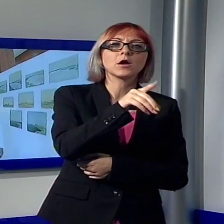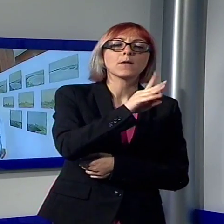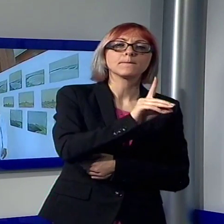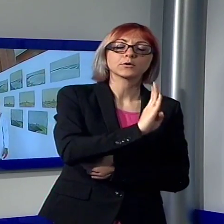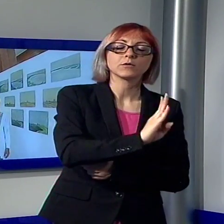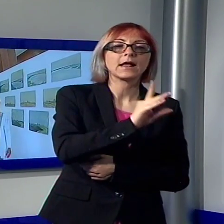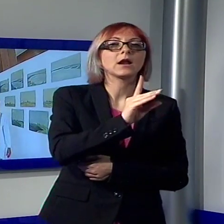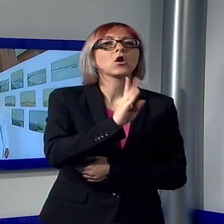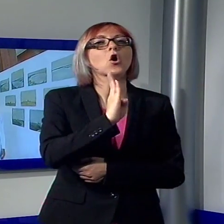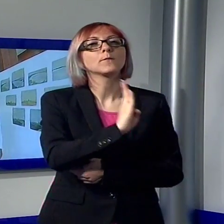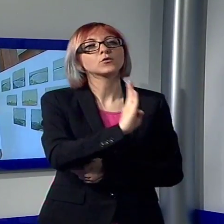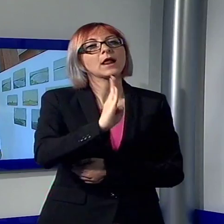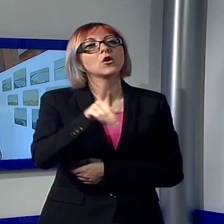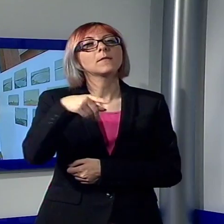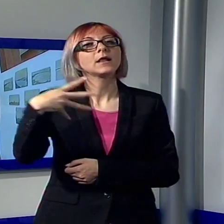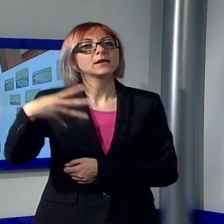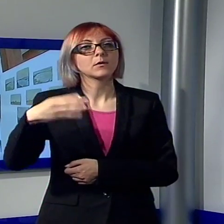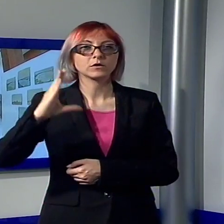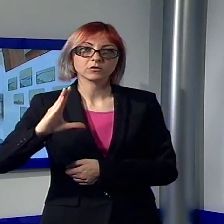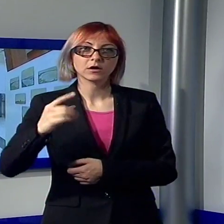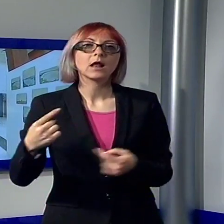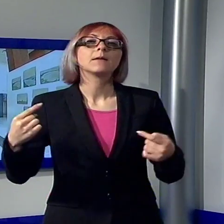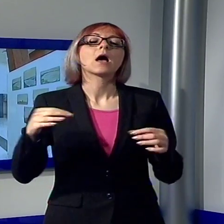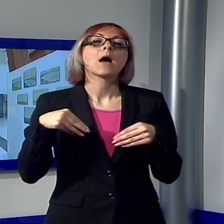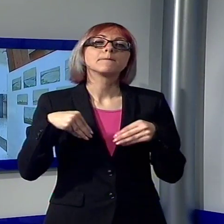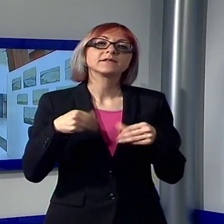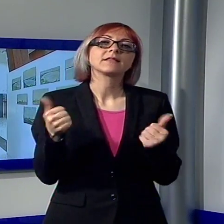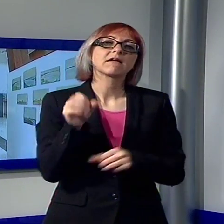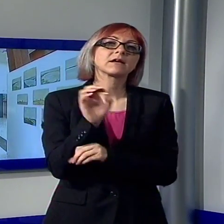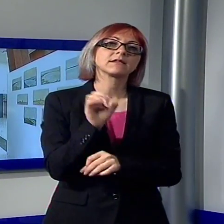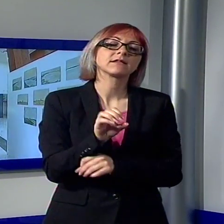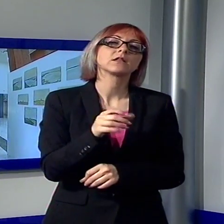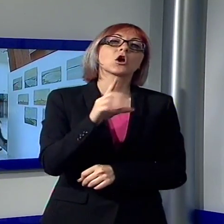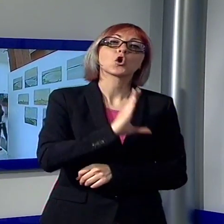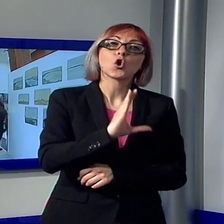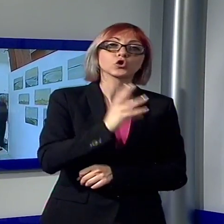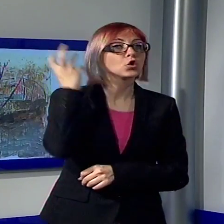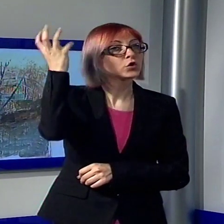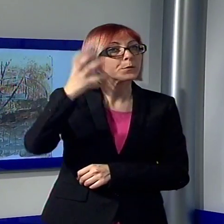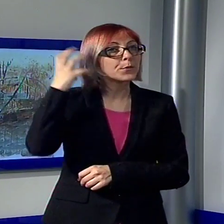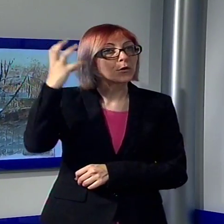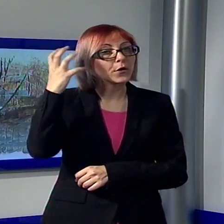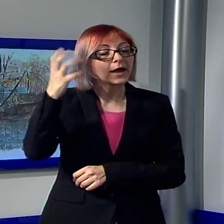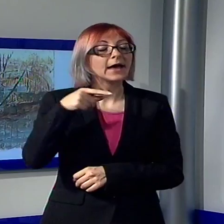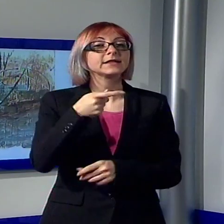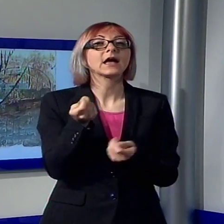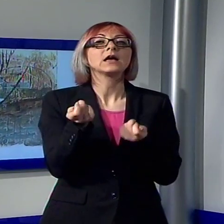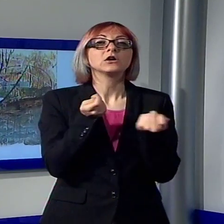Canale, da Giuseppe Cordoni, poeta e critico d'arte, coordinatore del progetto, nonché presidente dell'Associazione Città Infinite,